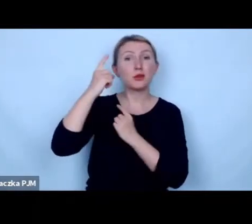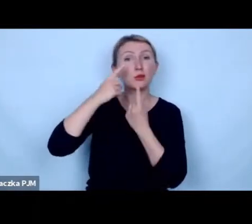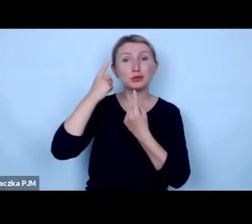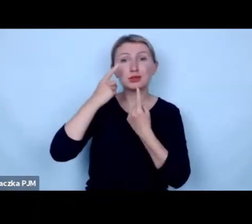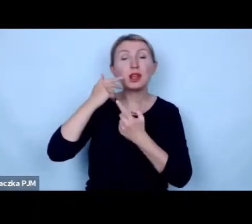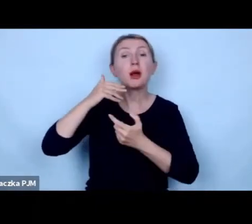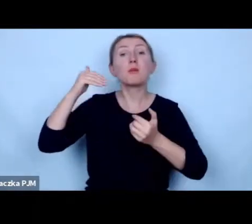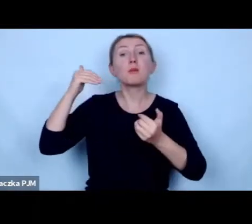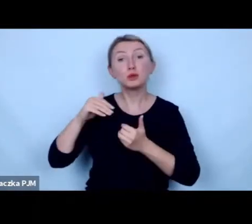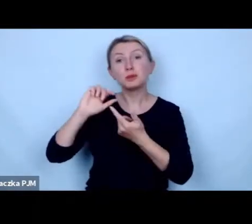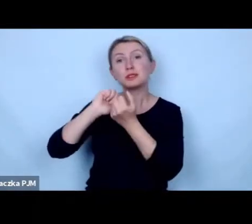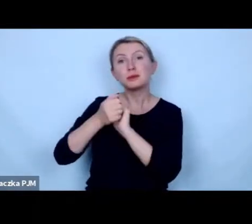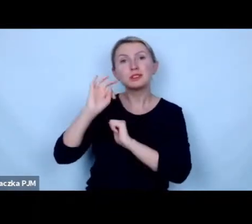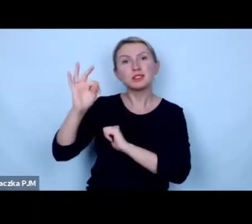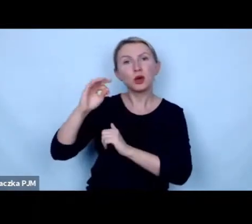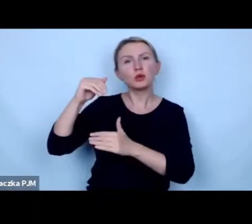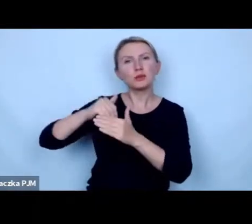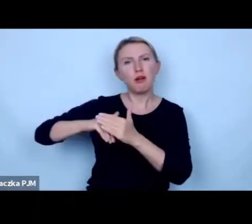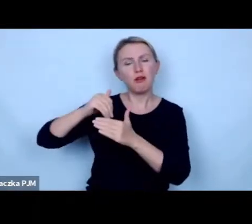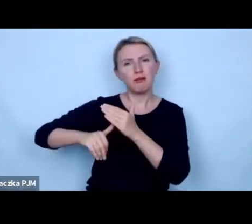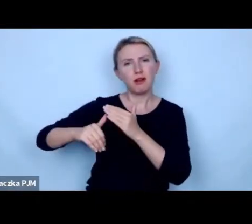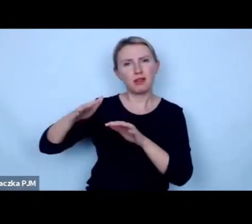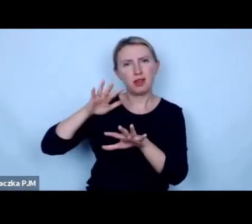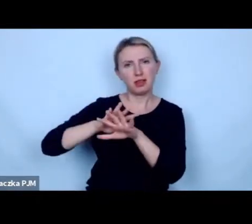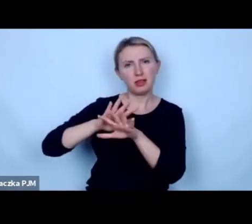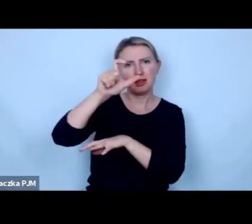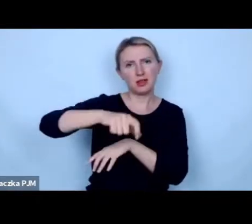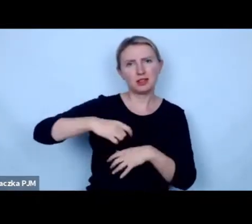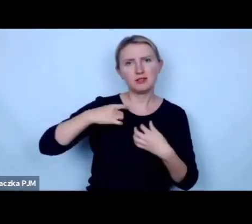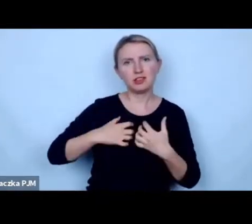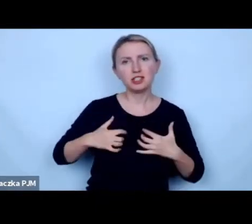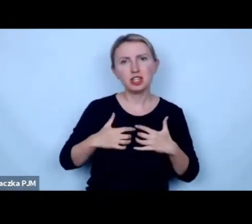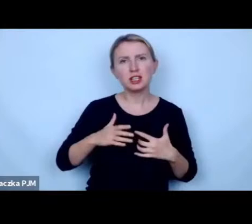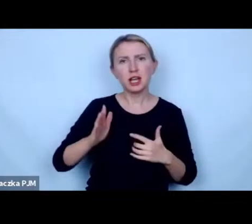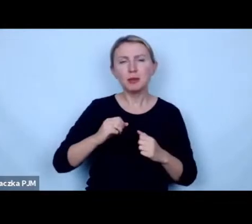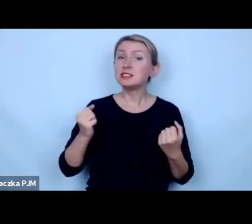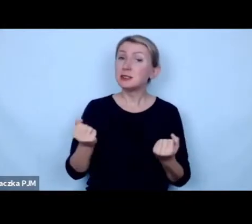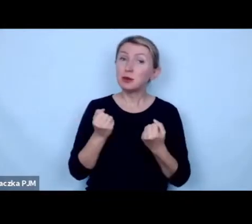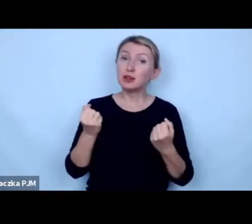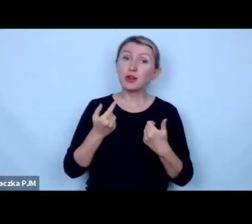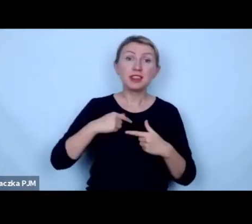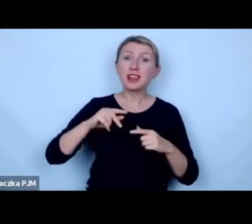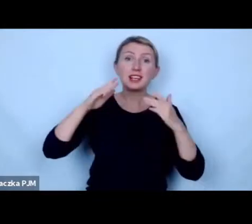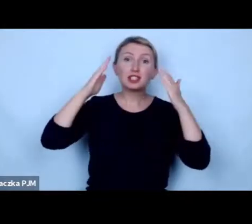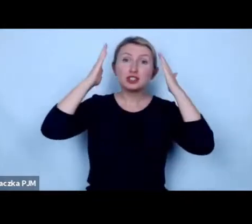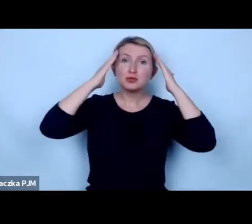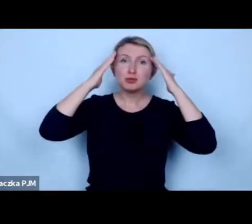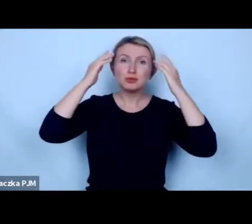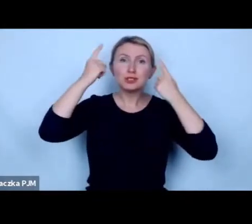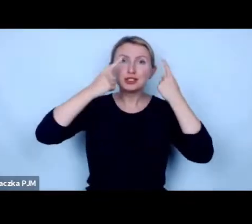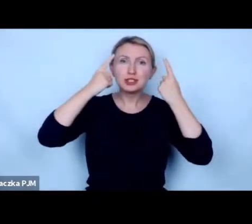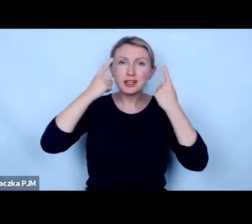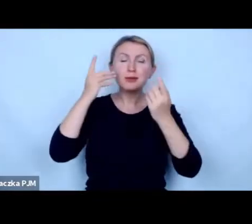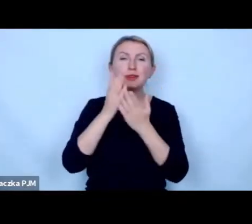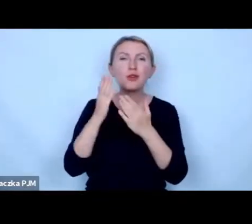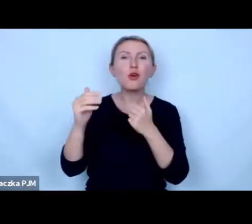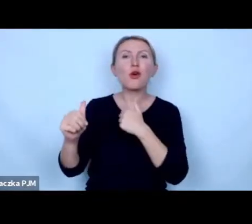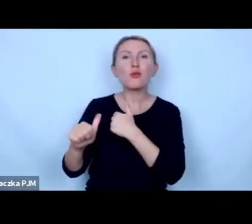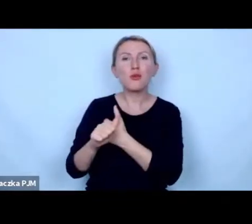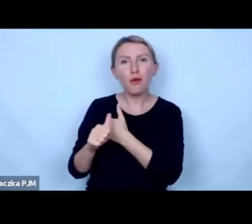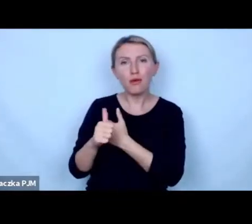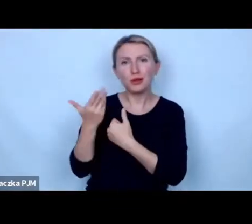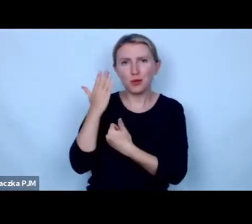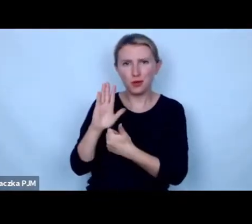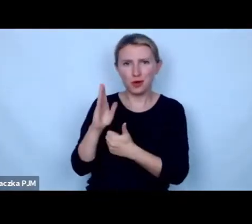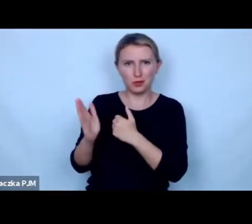możemy jednak zmienić jego postawę względem zwierząt która będzie motywowana nie światopoglądem tylko będzie motywowana czymś co jest